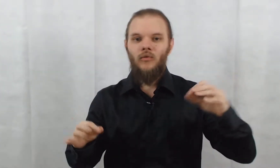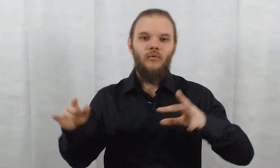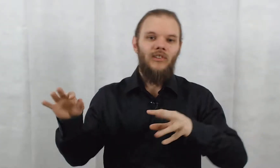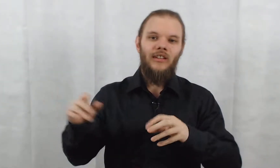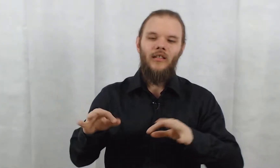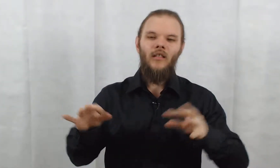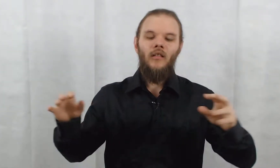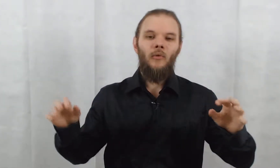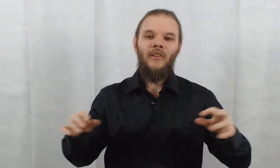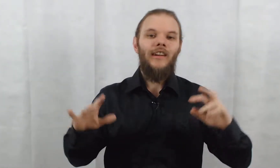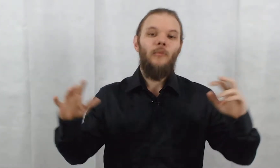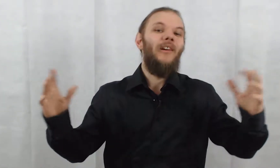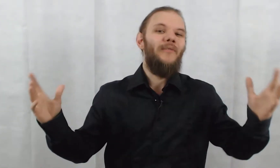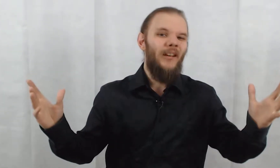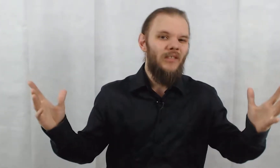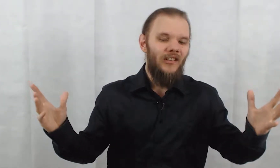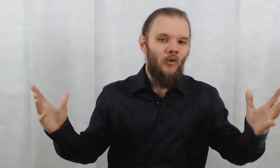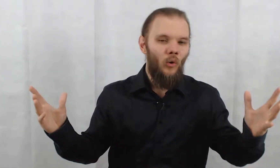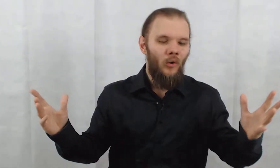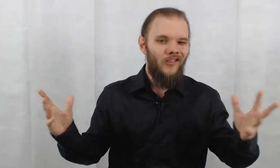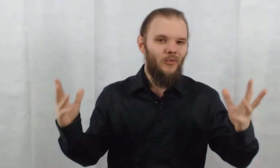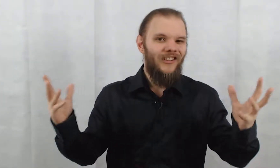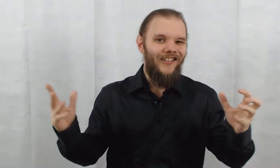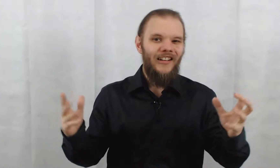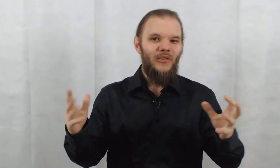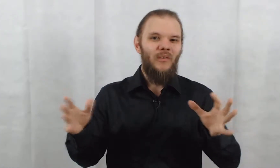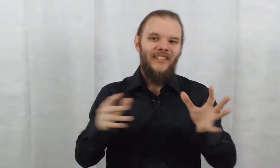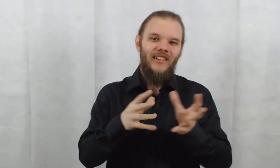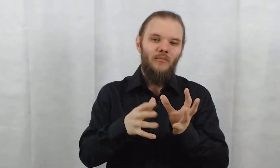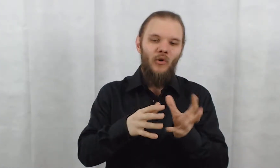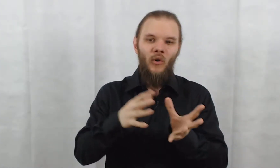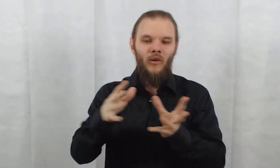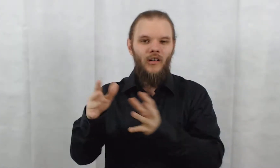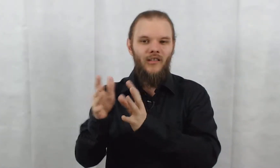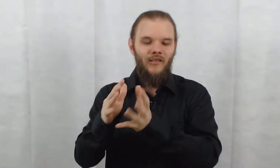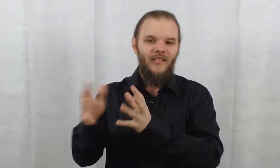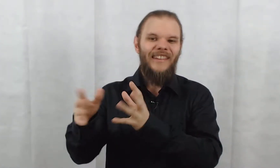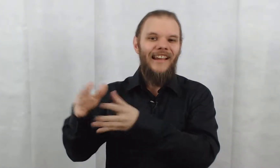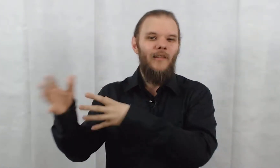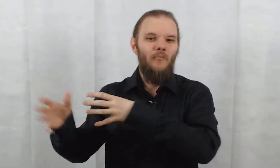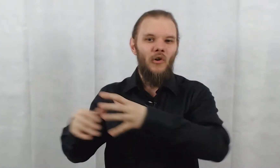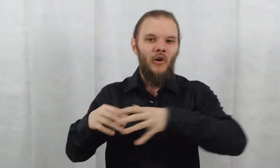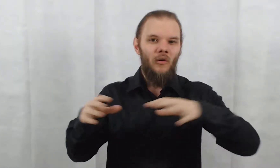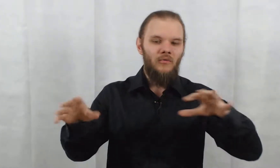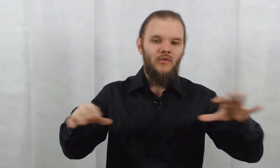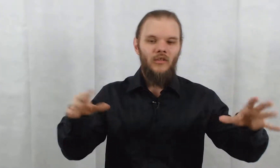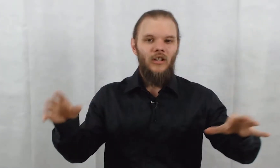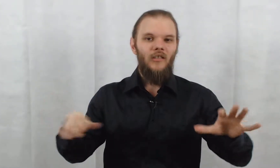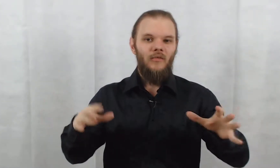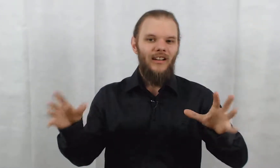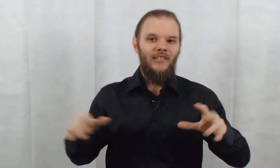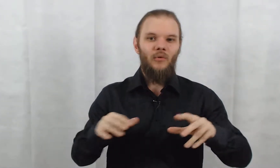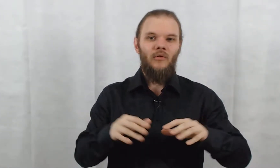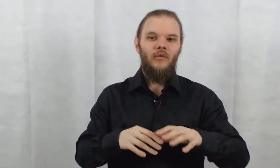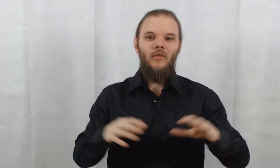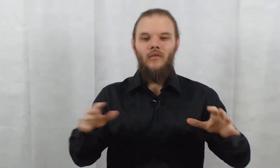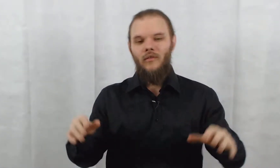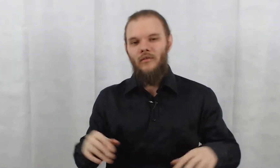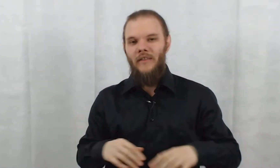tout ce qui est considéré comme de la vermine, en gros, tout ça, tous les animaux liés à la mort ou les trucs avec